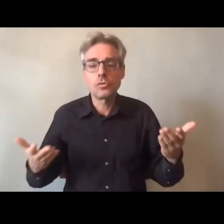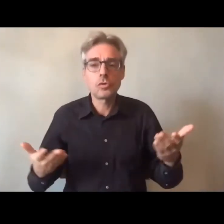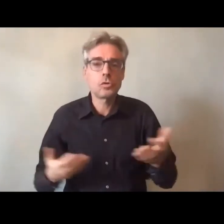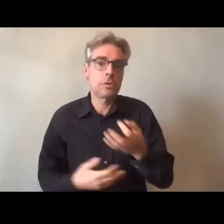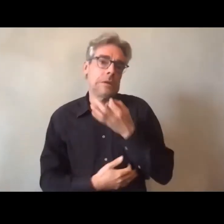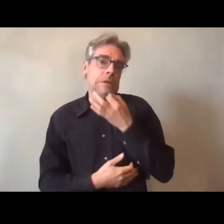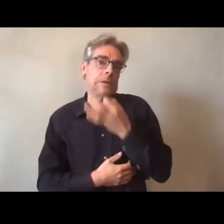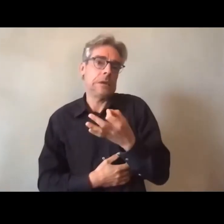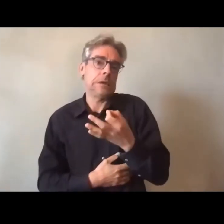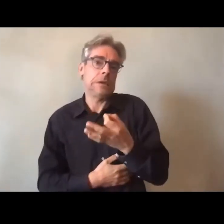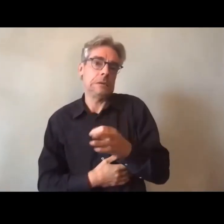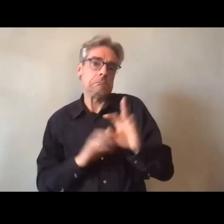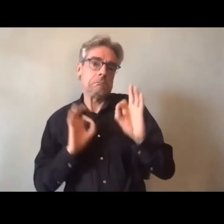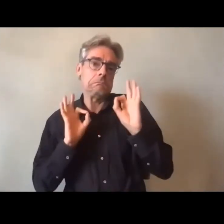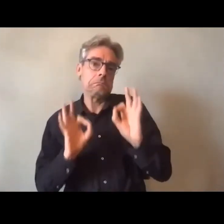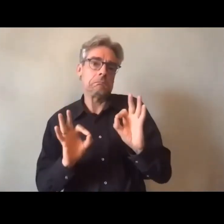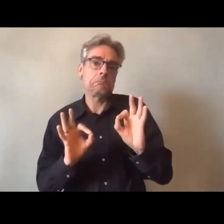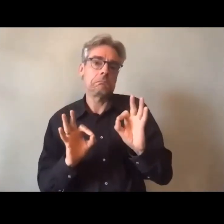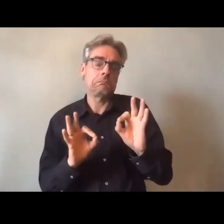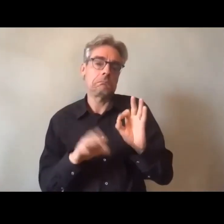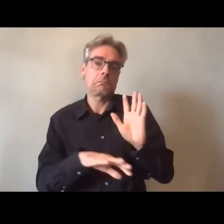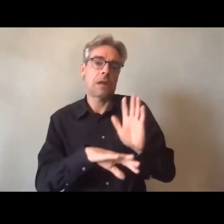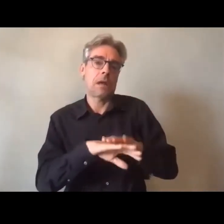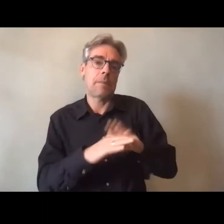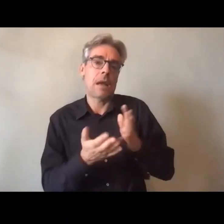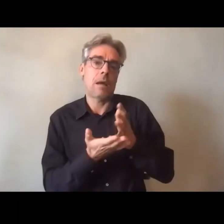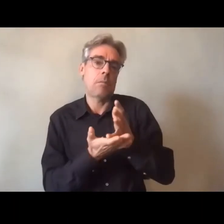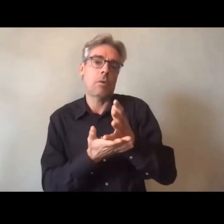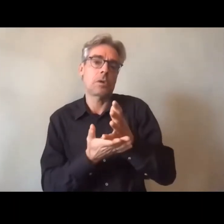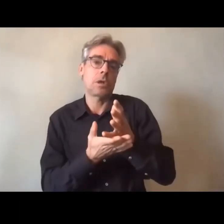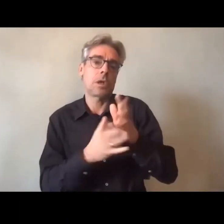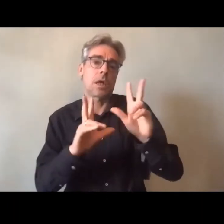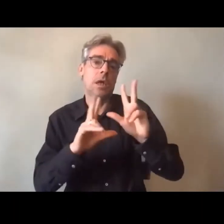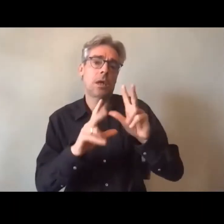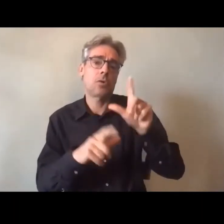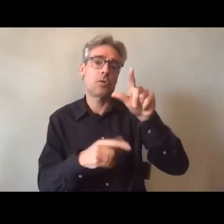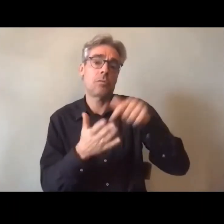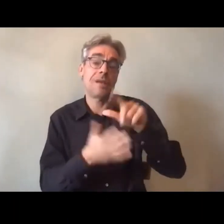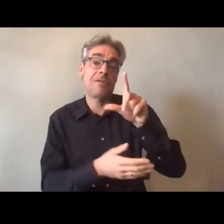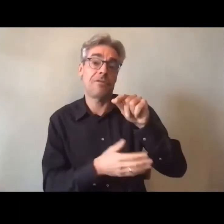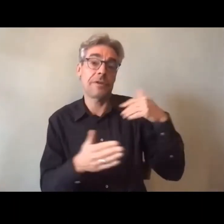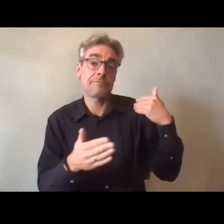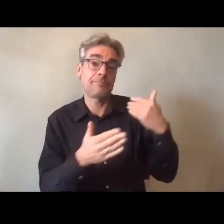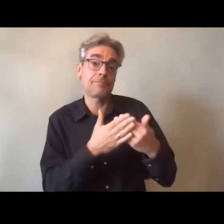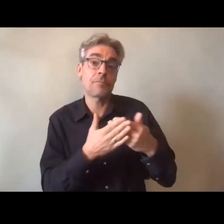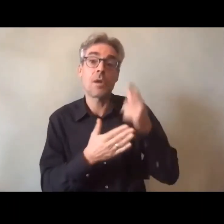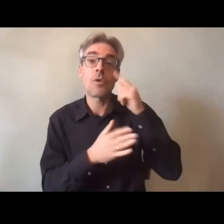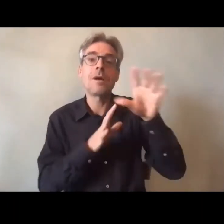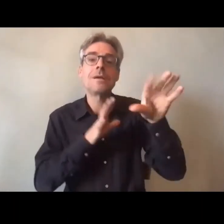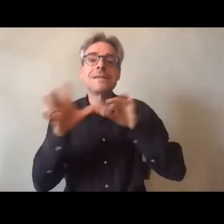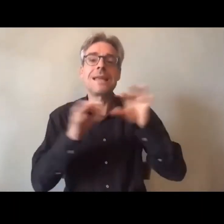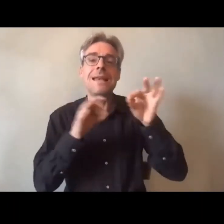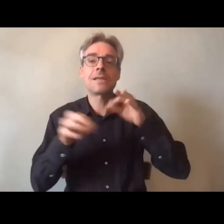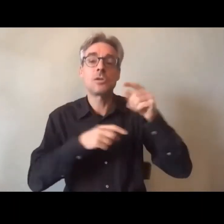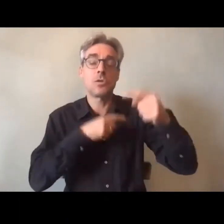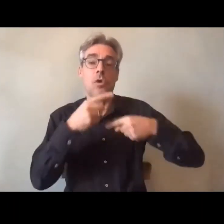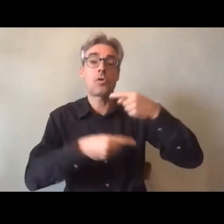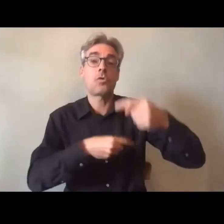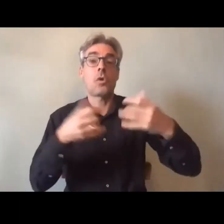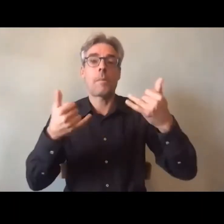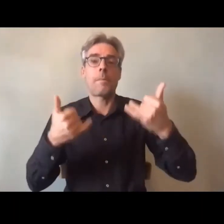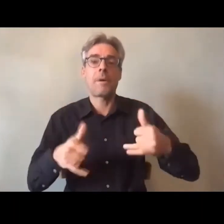cet appel à projet 2020 puisque la sélection est en cours et on